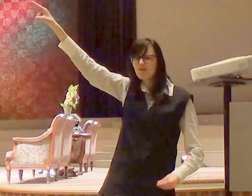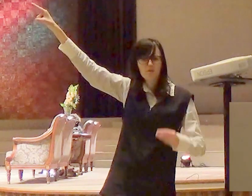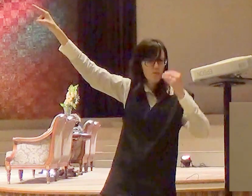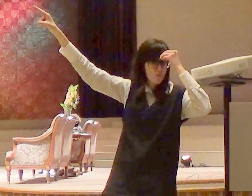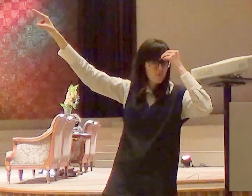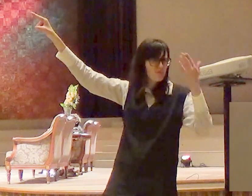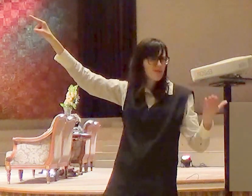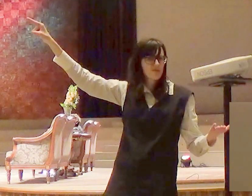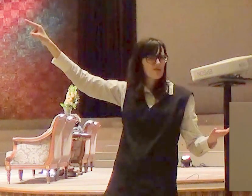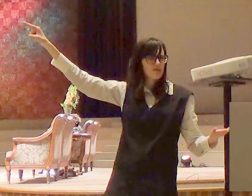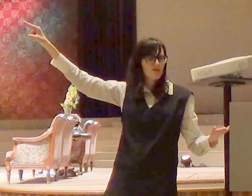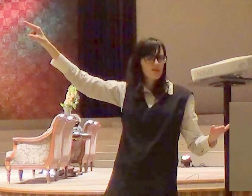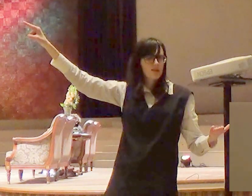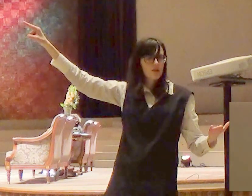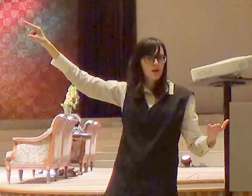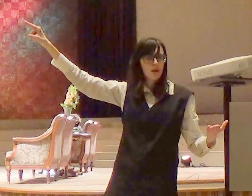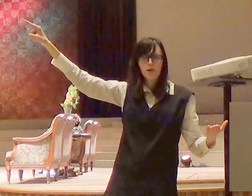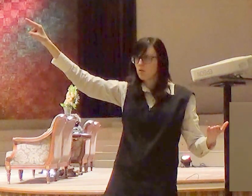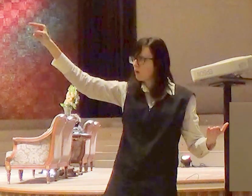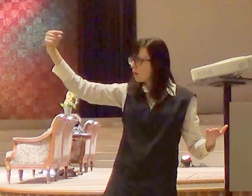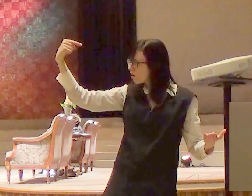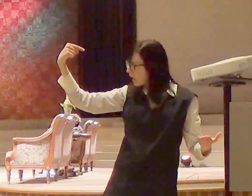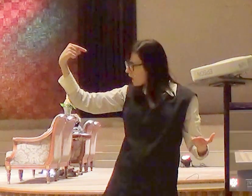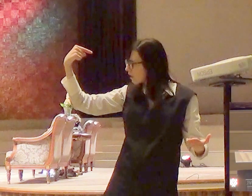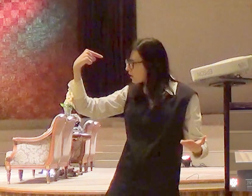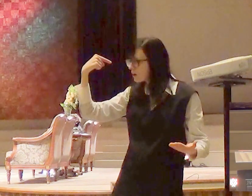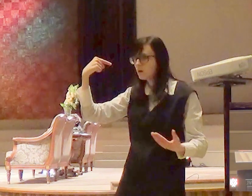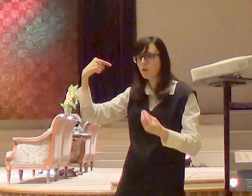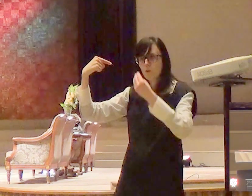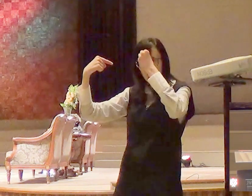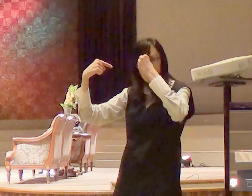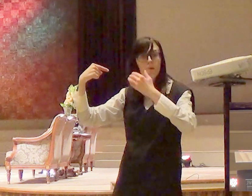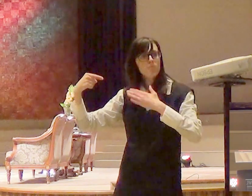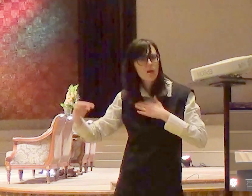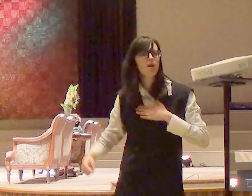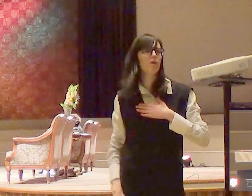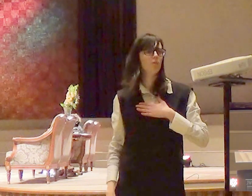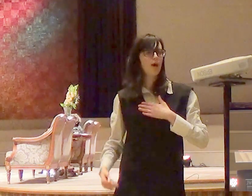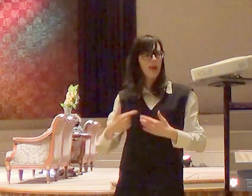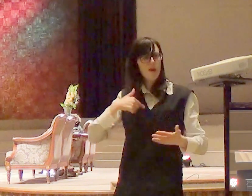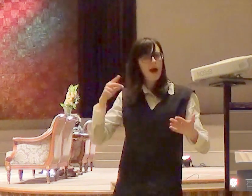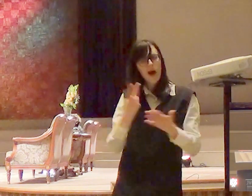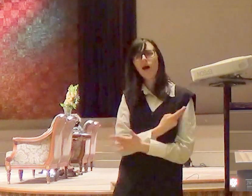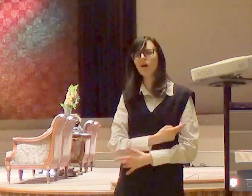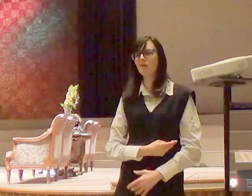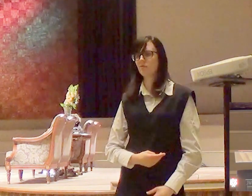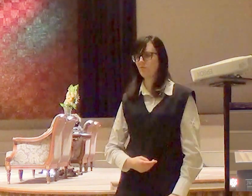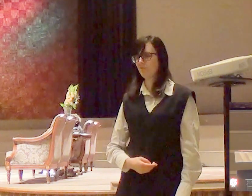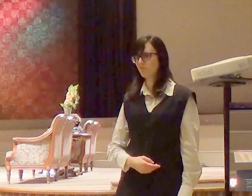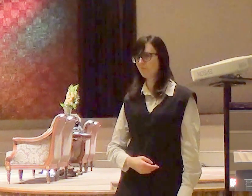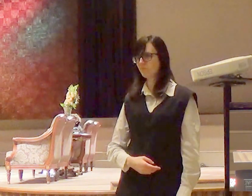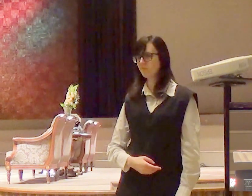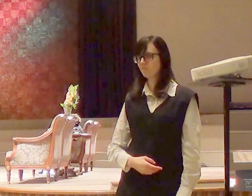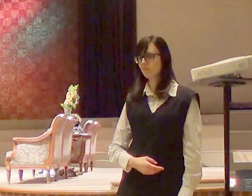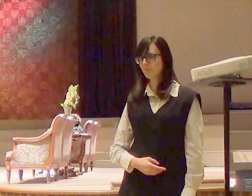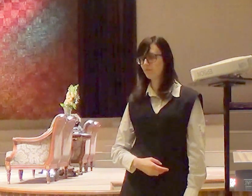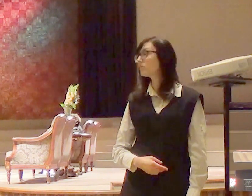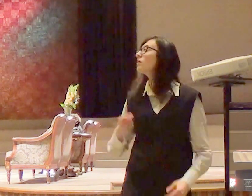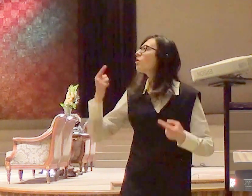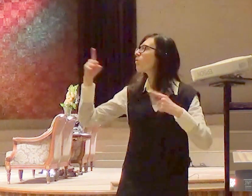ele não consegue enxergar que a culpa é dele mesmo lutando com Deus lutando contra a vontade de